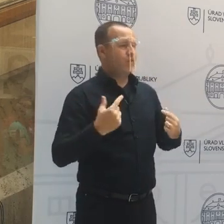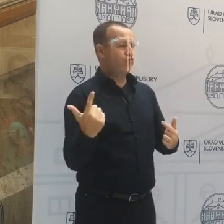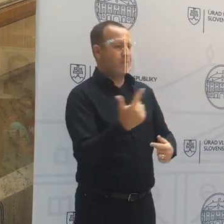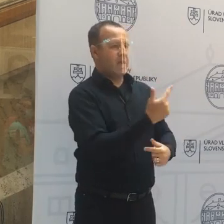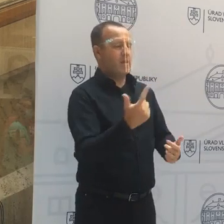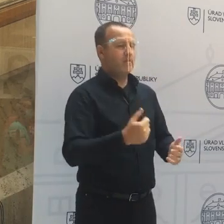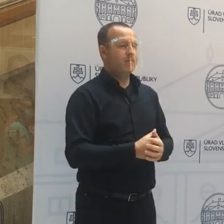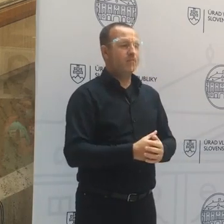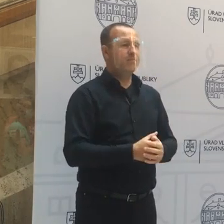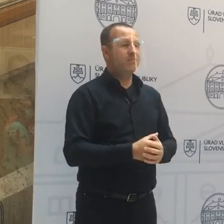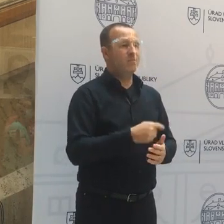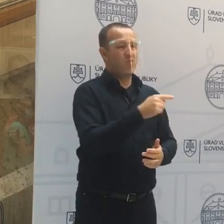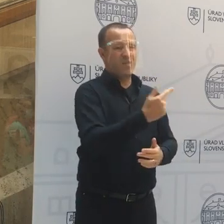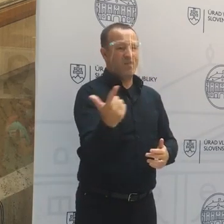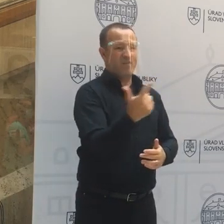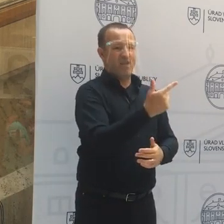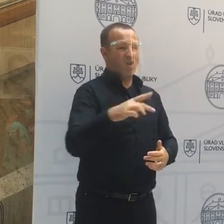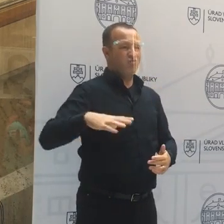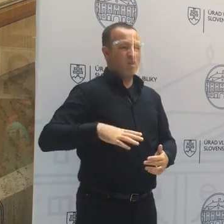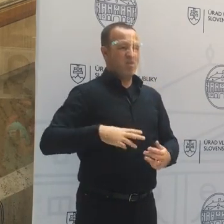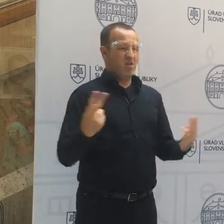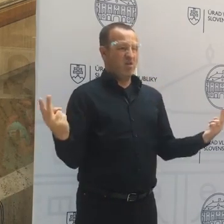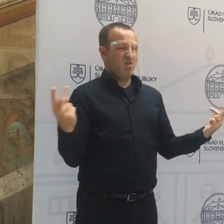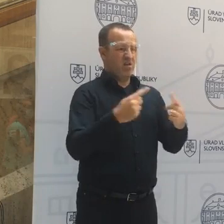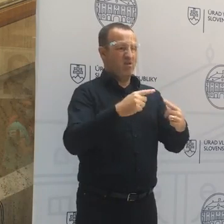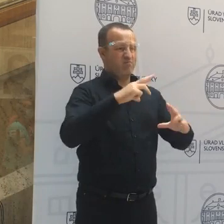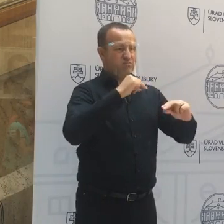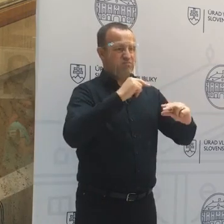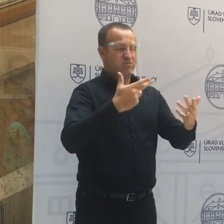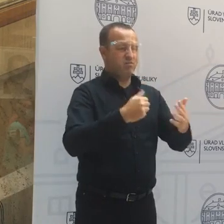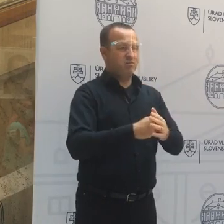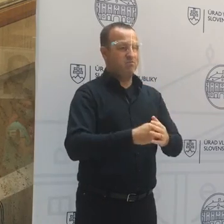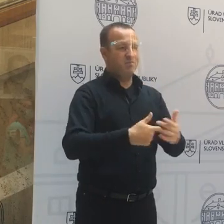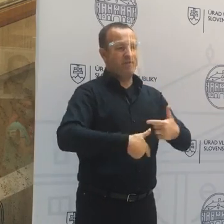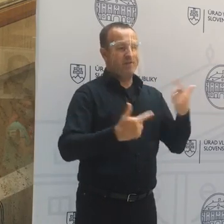čo oni na seba povedia, to asi nech vysvetľujú oni.